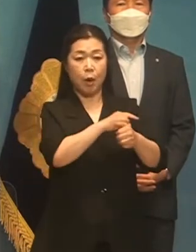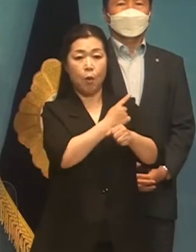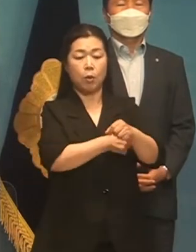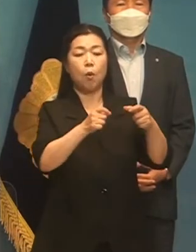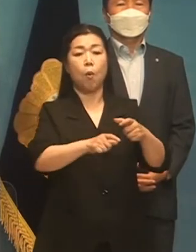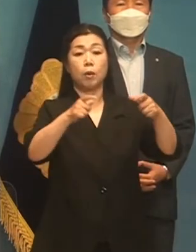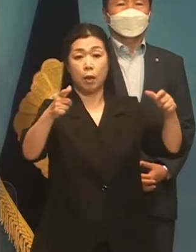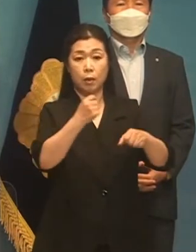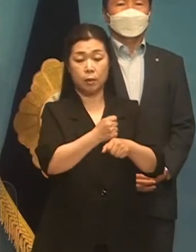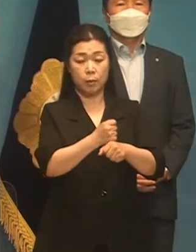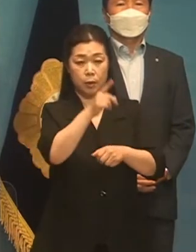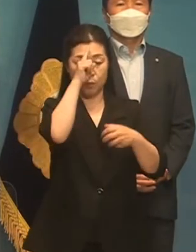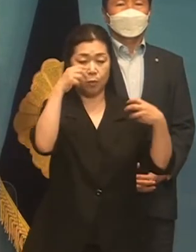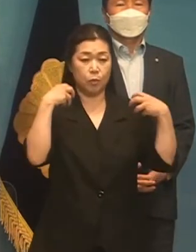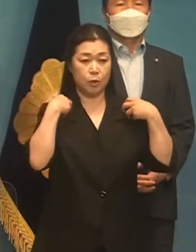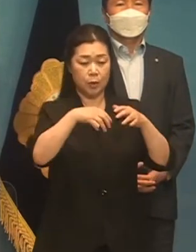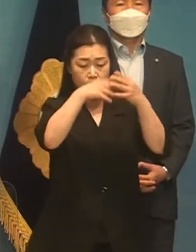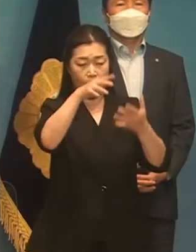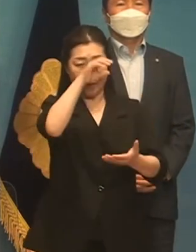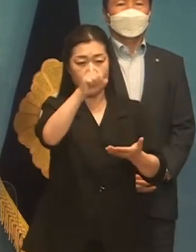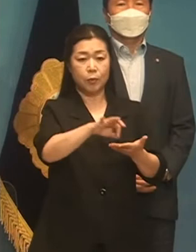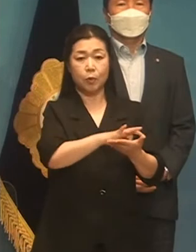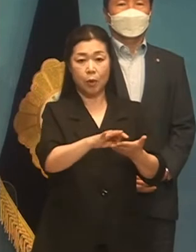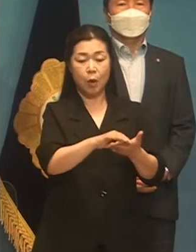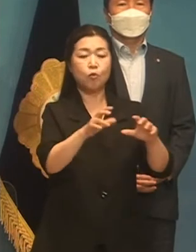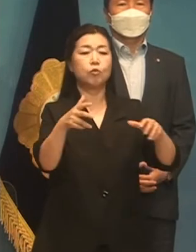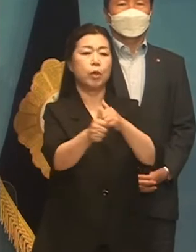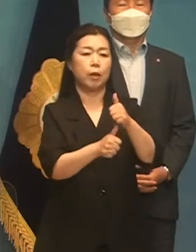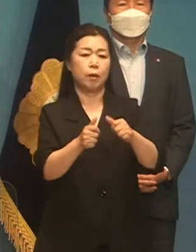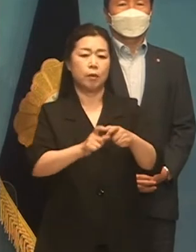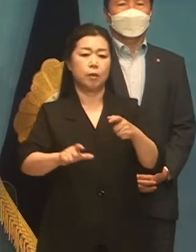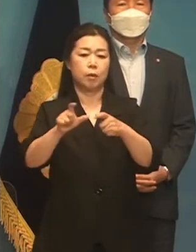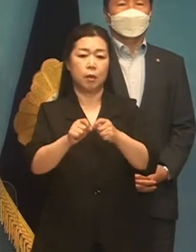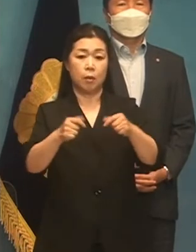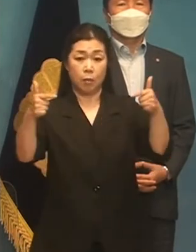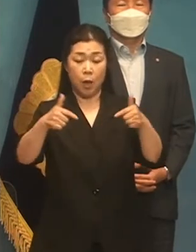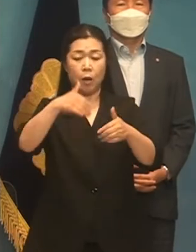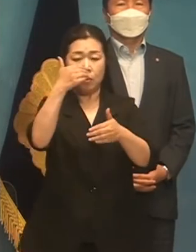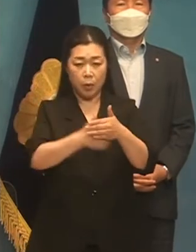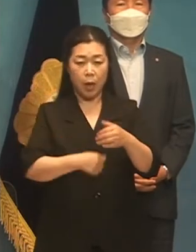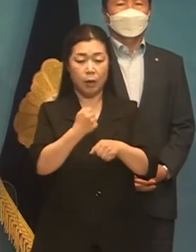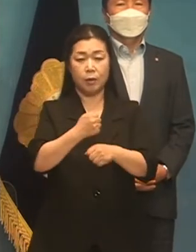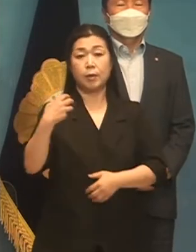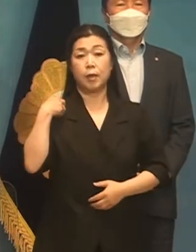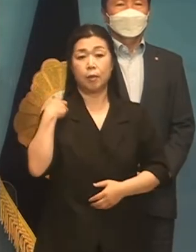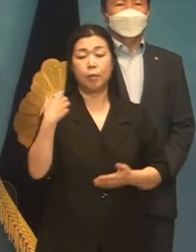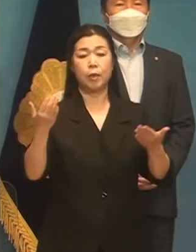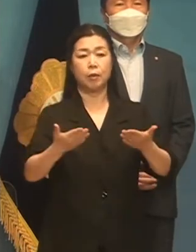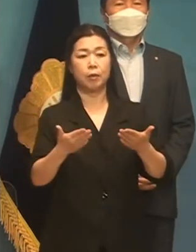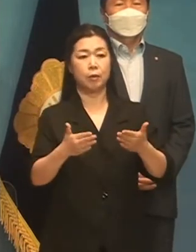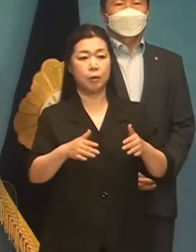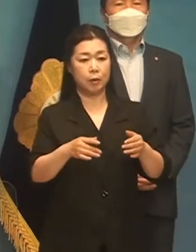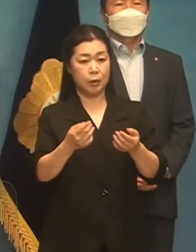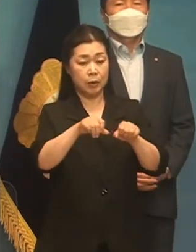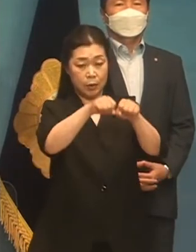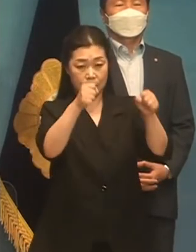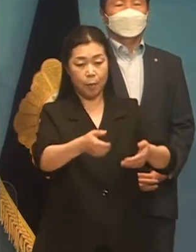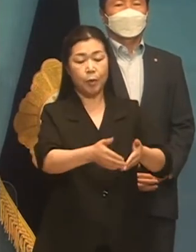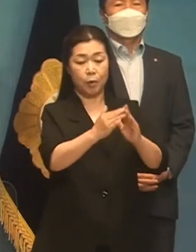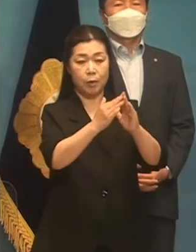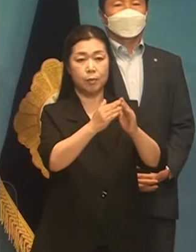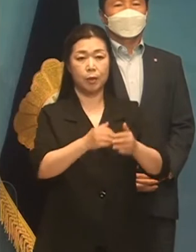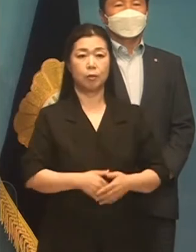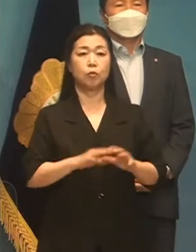확대하겠습니다. 정부는 예산 총액을, 국회는 증액과 감액을 책임지는 현대와 변형제 시스템을 구축하겠습니다.